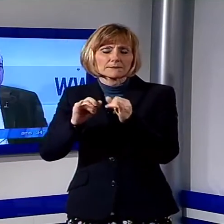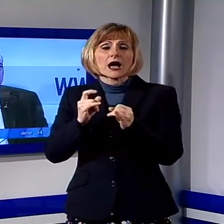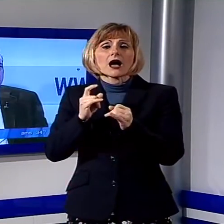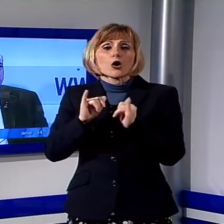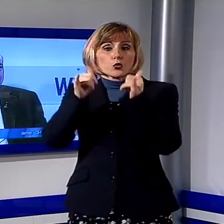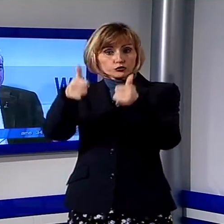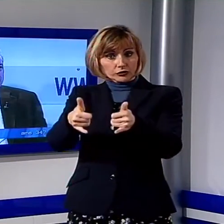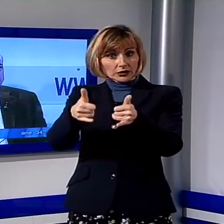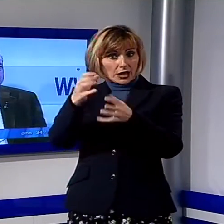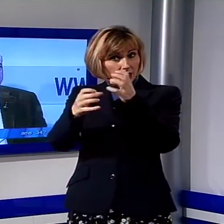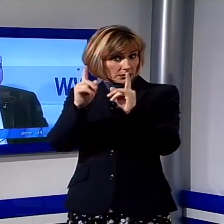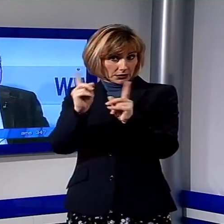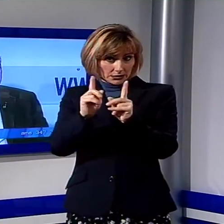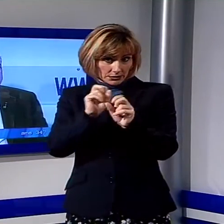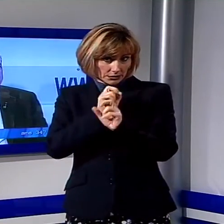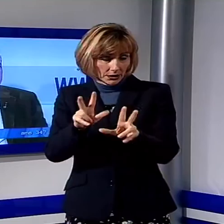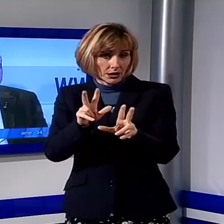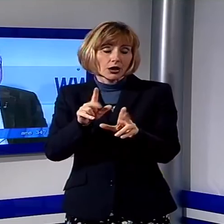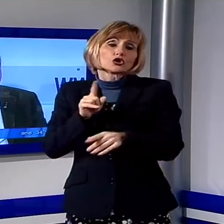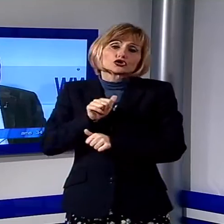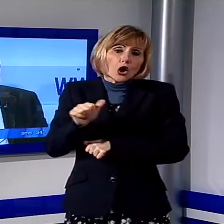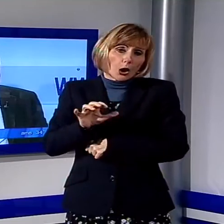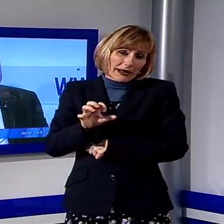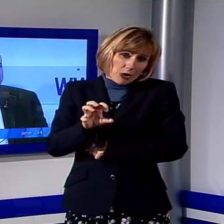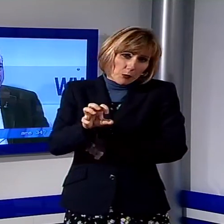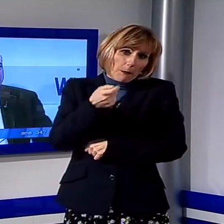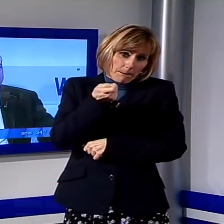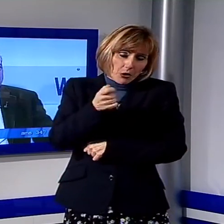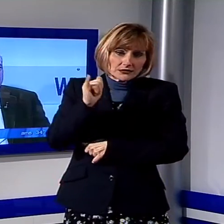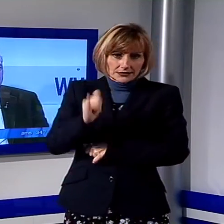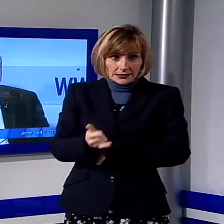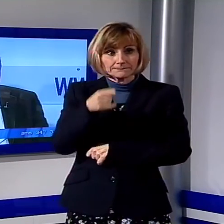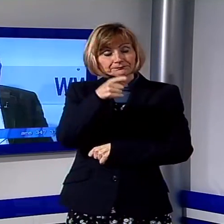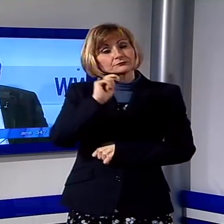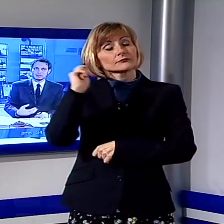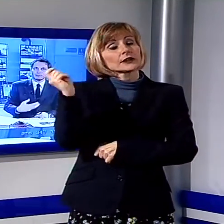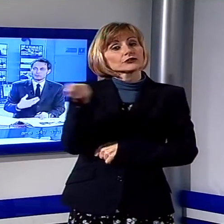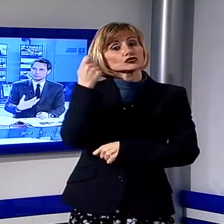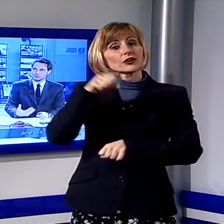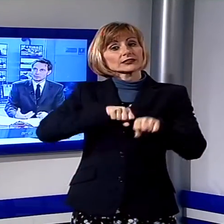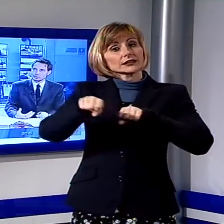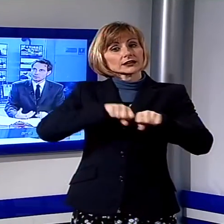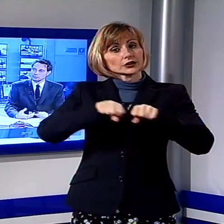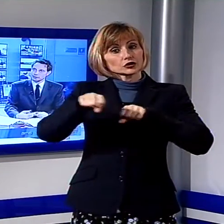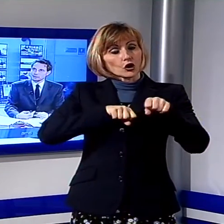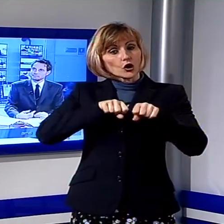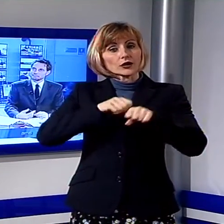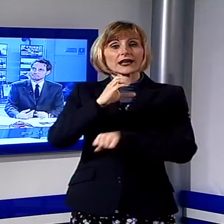tunnel. A commentare questi dati, a buongiorno con noi, è stato il vice direttore di Confindustria Toscana Nord Claudio Romiti.